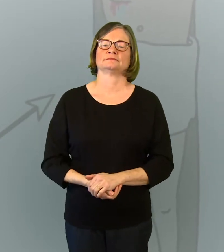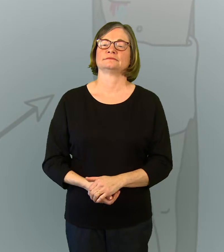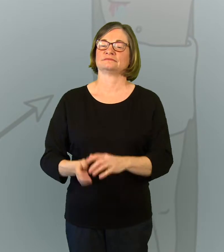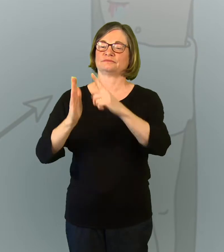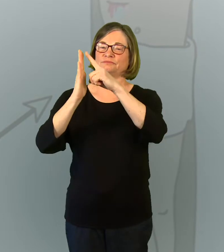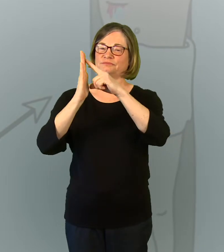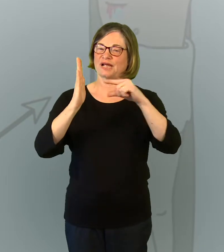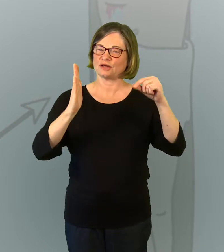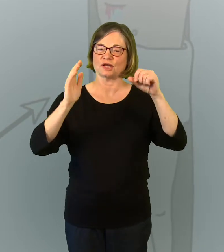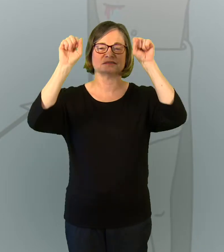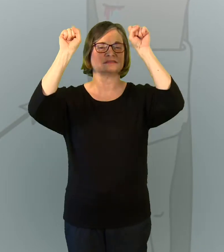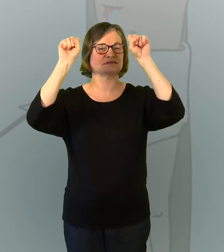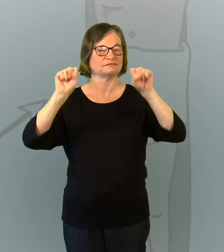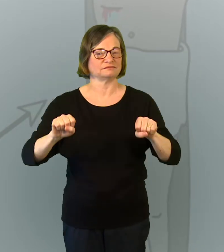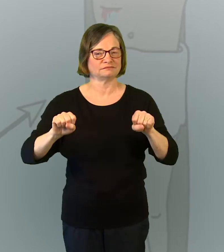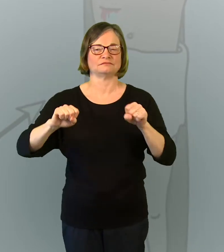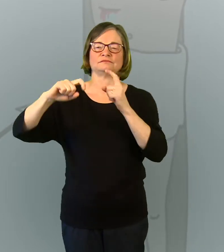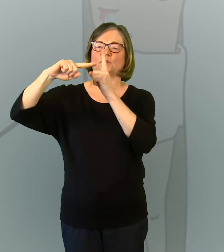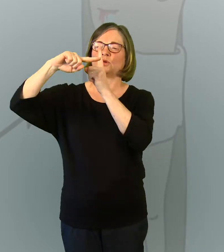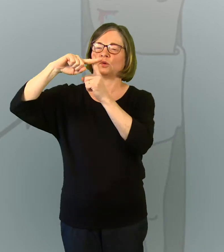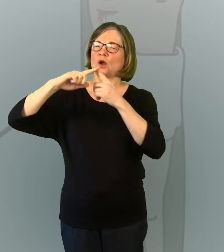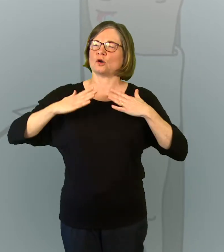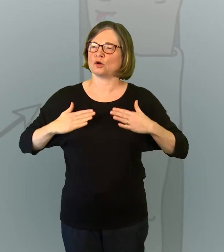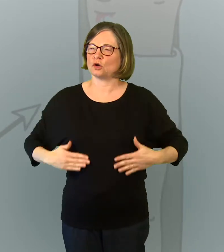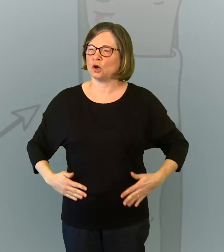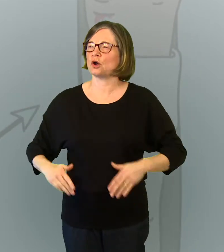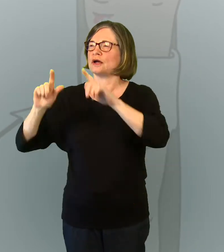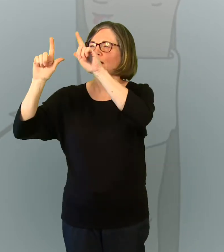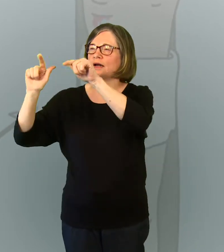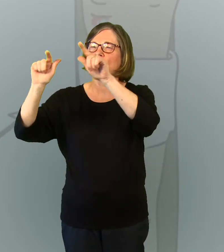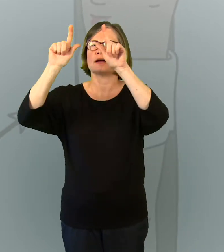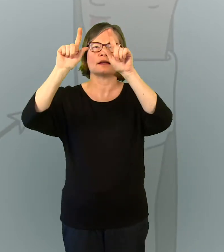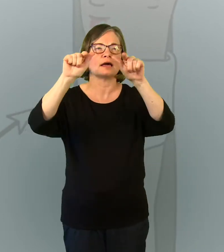Les chefs juifs ne veulent pas que les corps restent sur les croix pendant le sabbat.